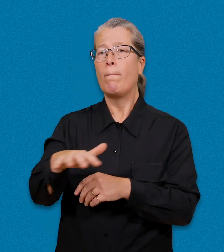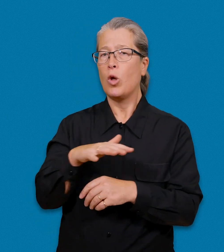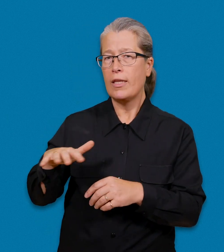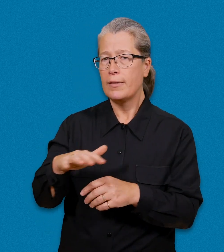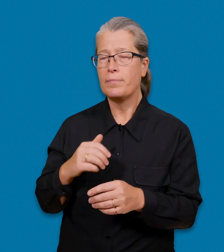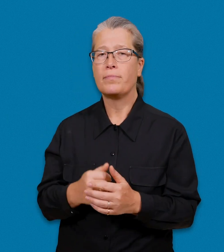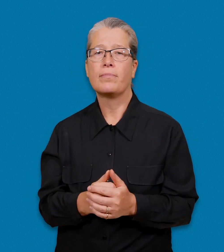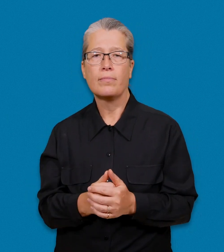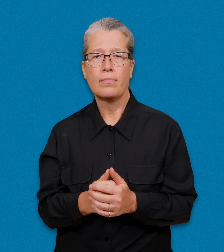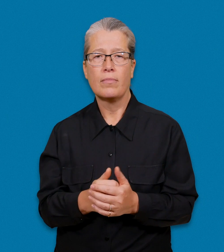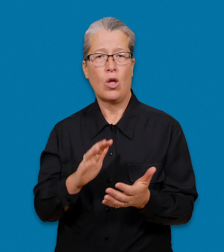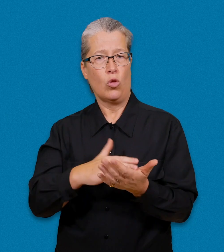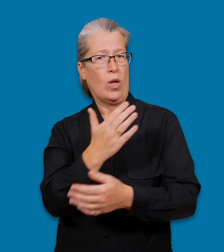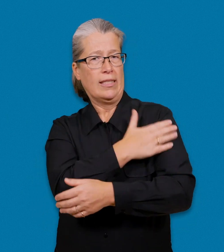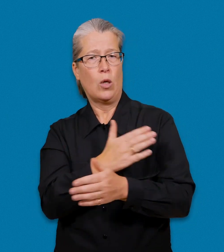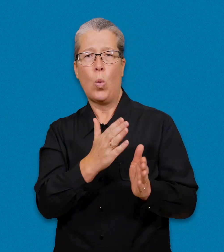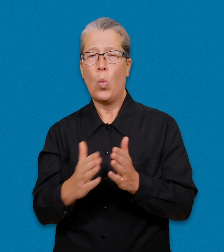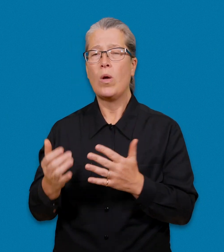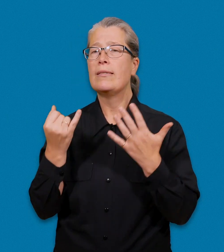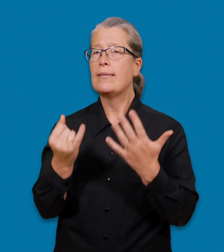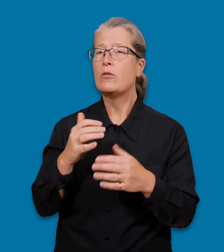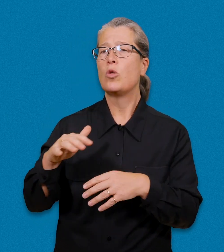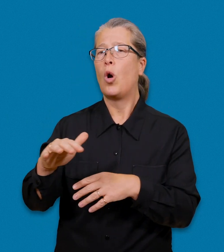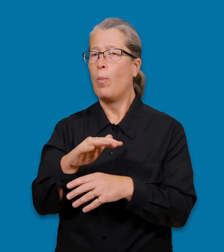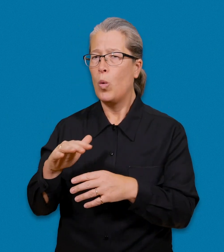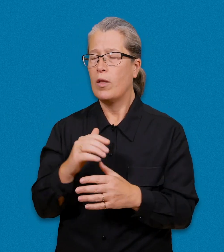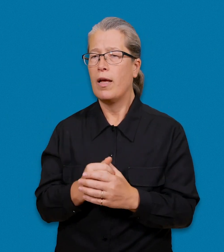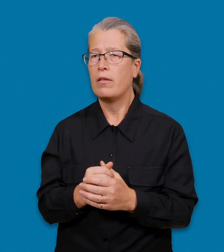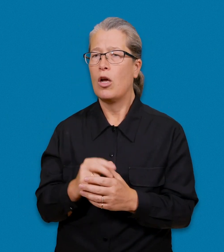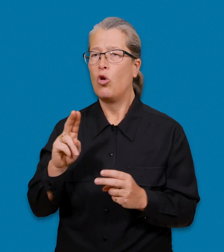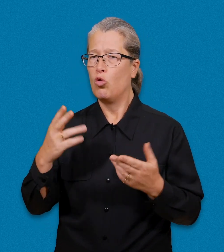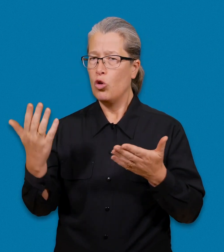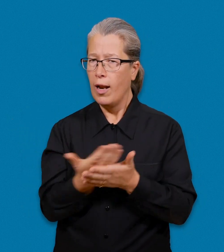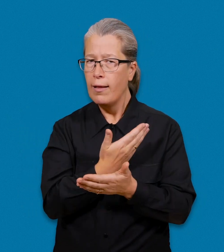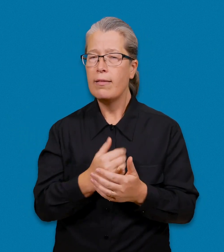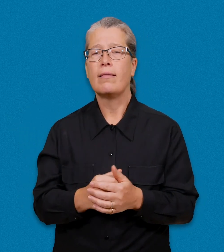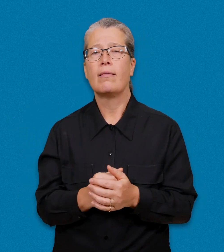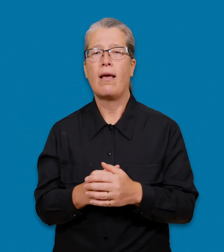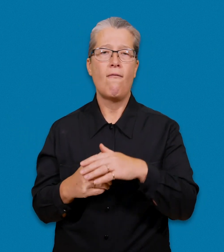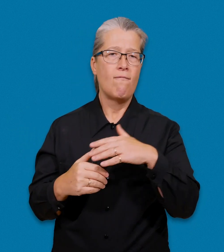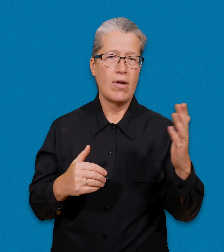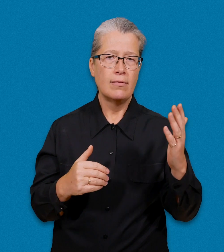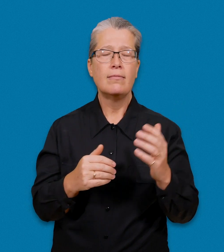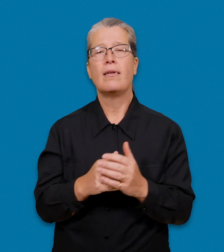Serviceområden Tolktjänsten ordnas inom sex områden. Nuland, Västra,